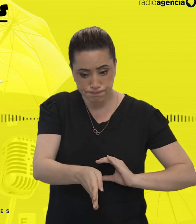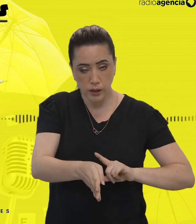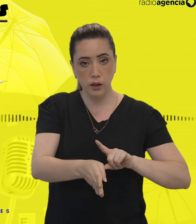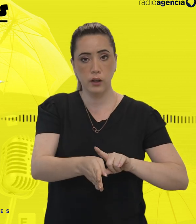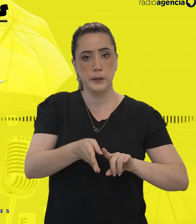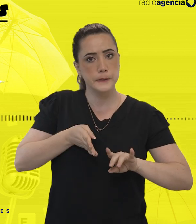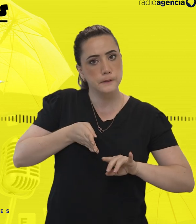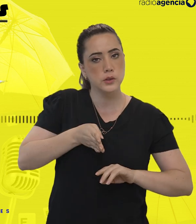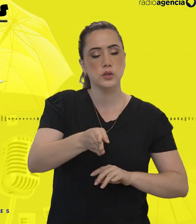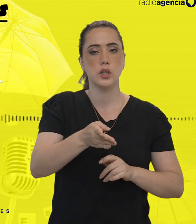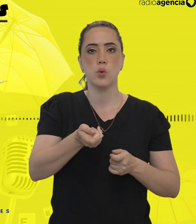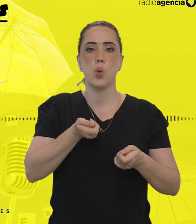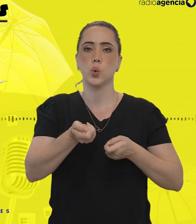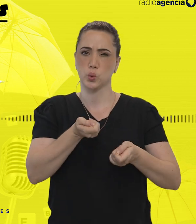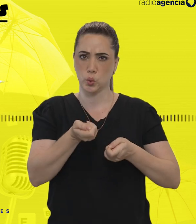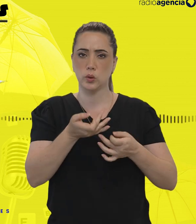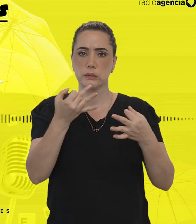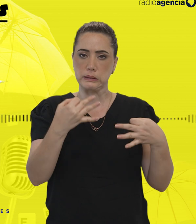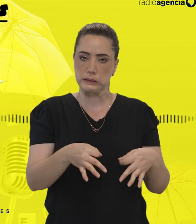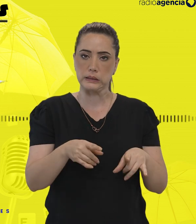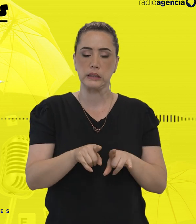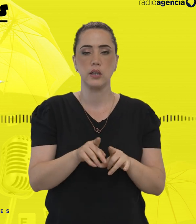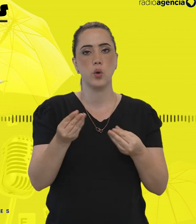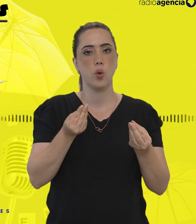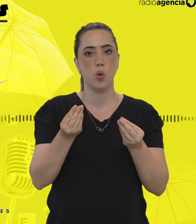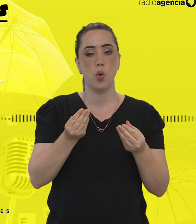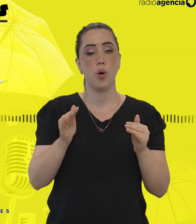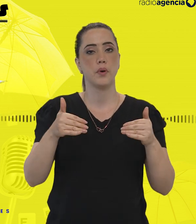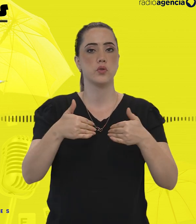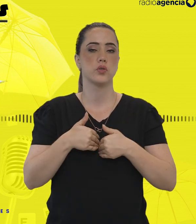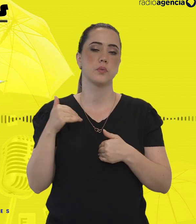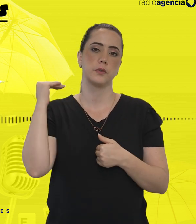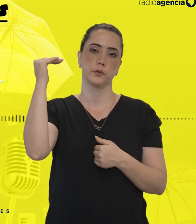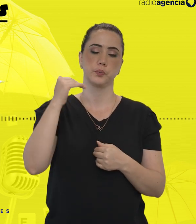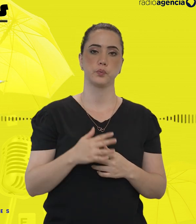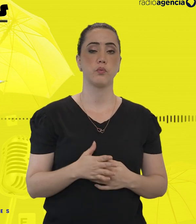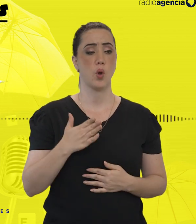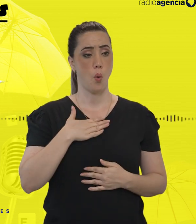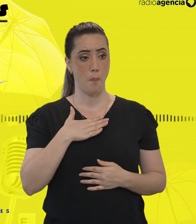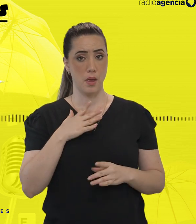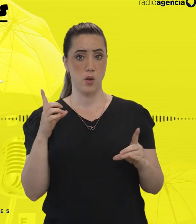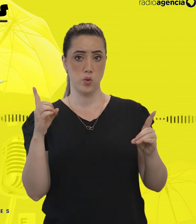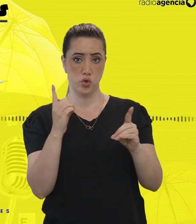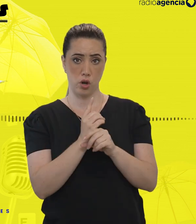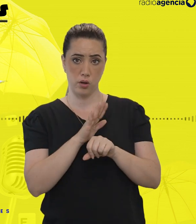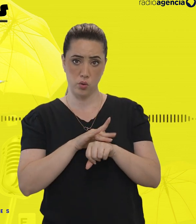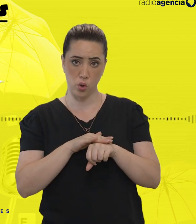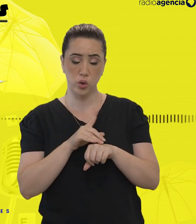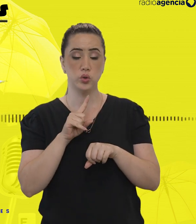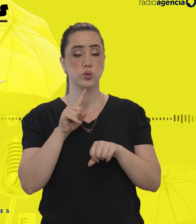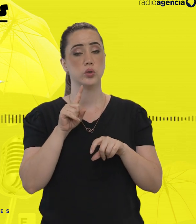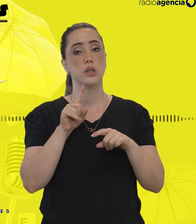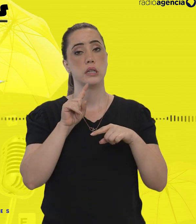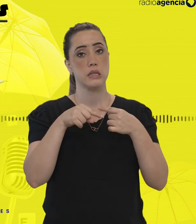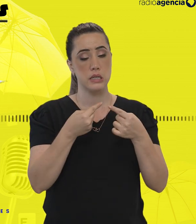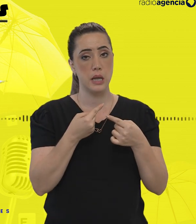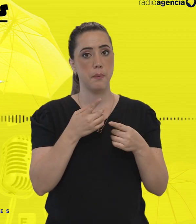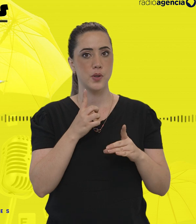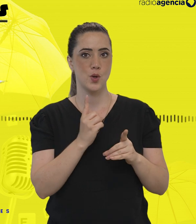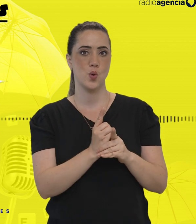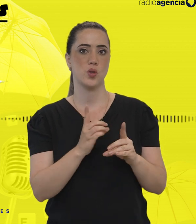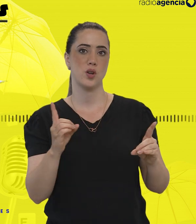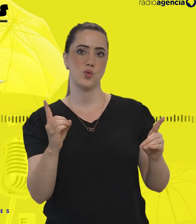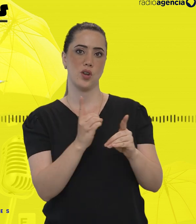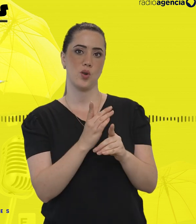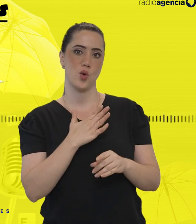me contou como foi o seu diagnóstico de autismo na vida adulta. O meu diagnóstico, ele veio depois do diagnóstico do meu filho. Posso me dizer que